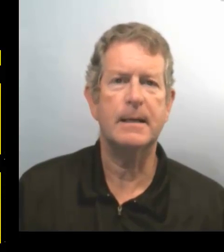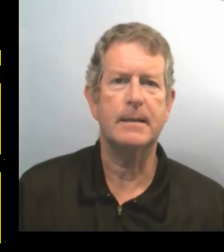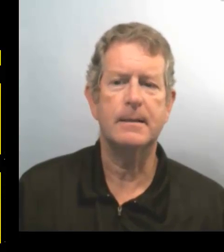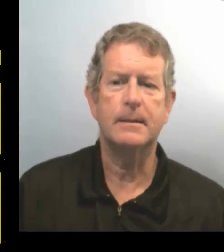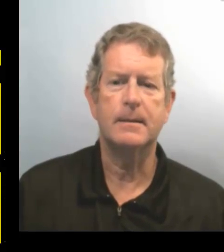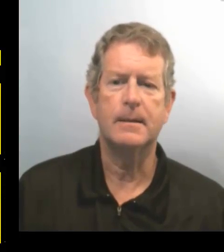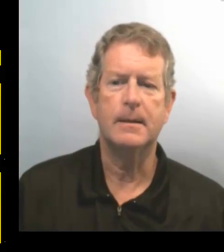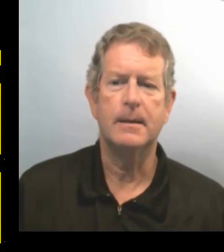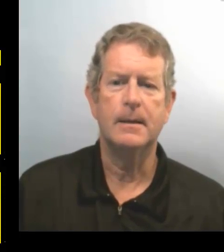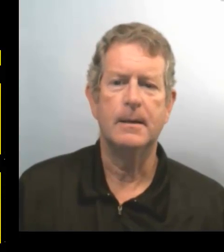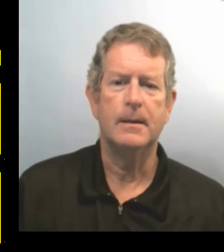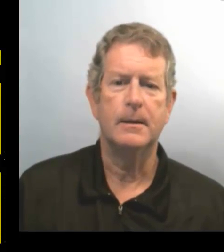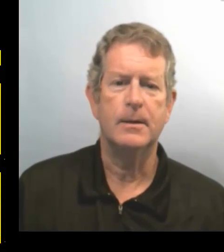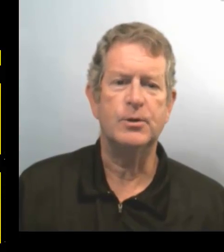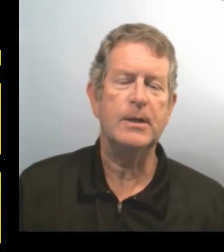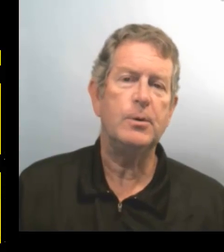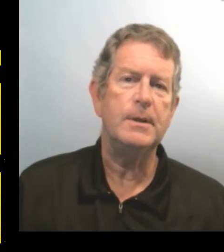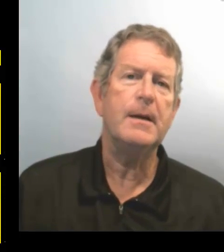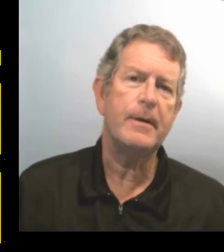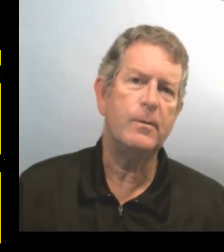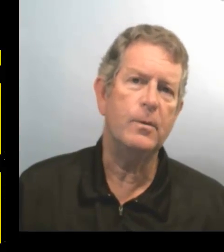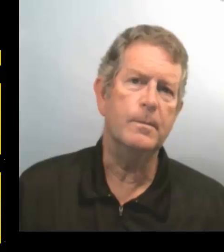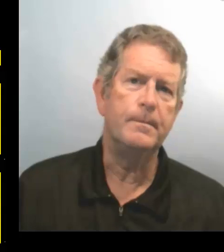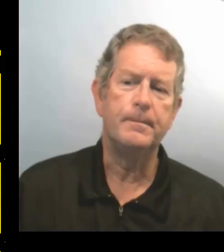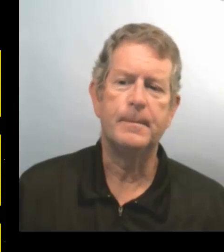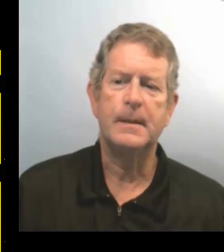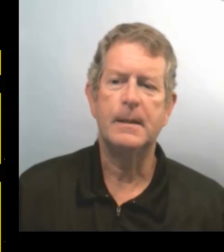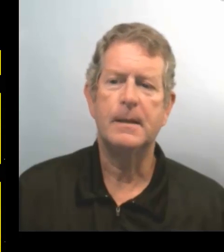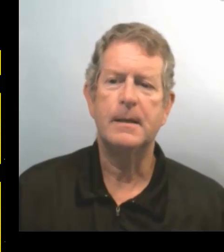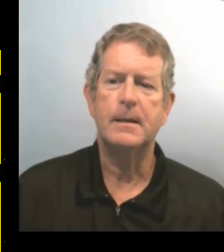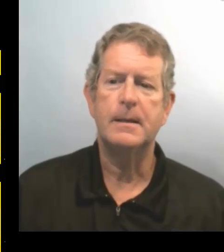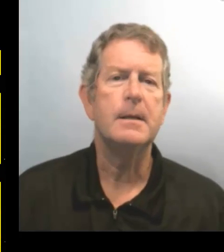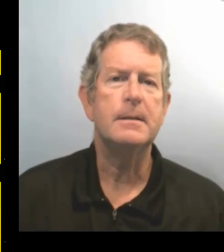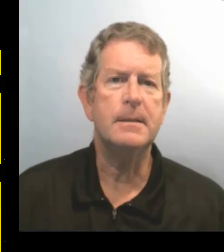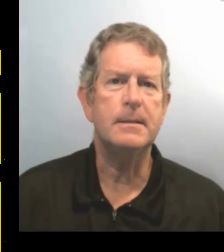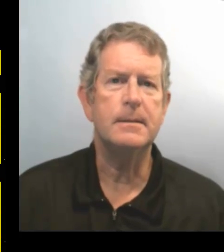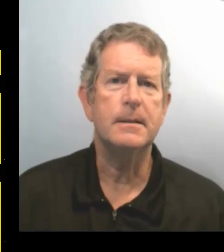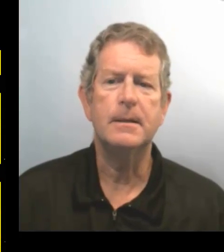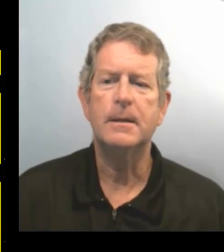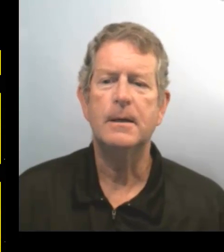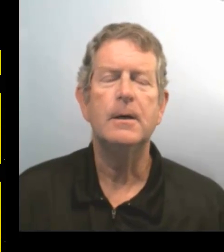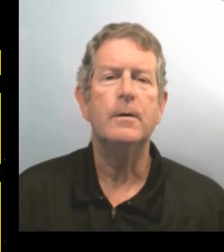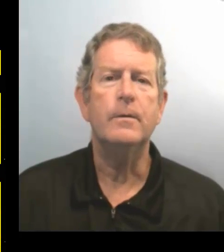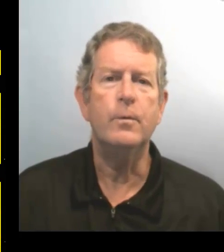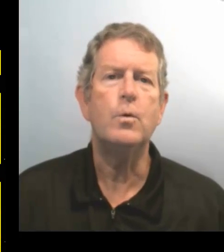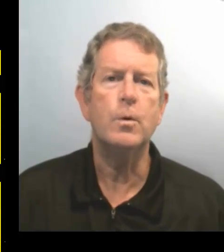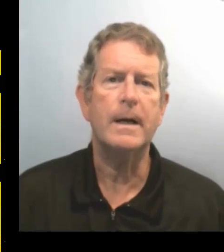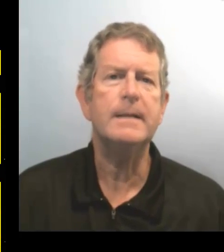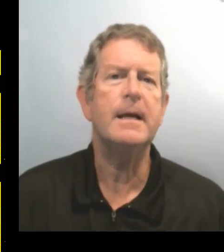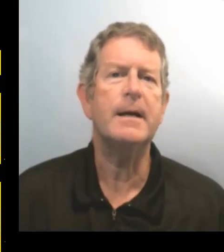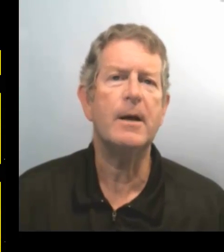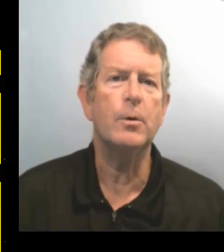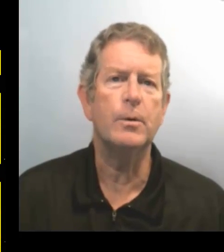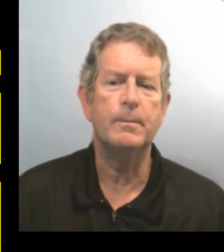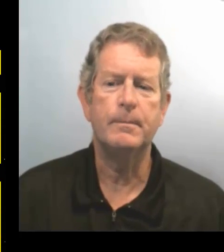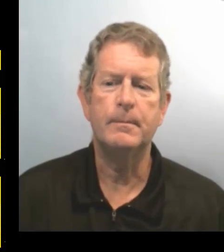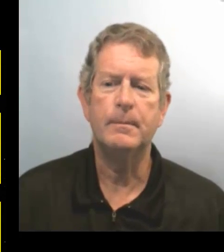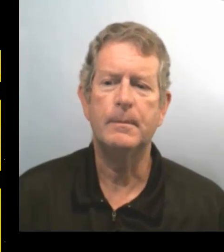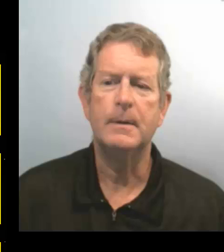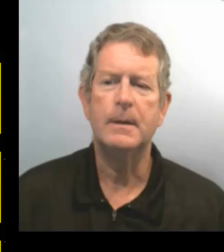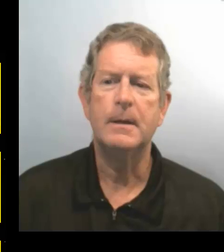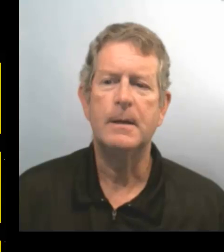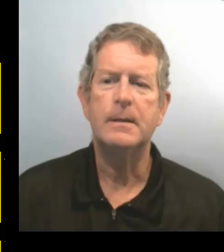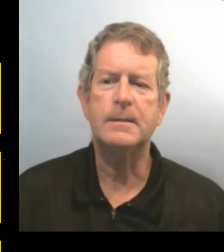5. J'étudie avec vous. 6. Vous courez derrière eux.